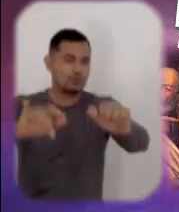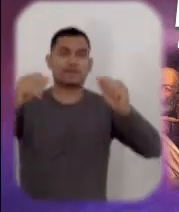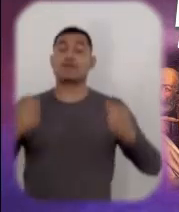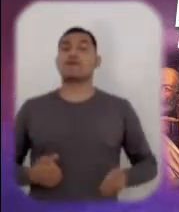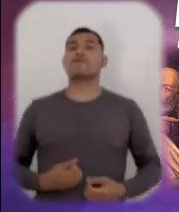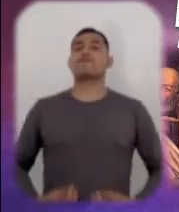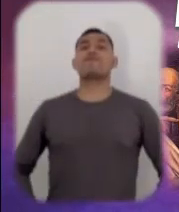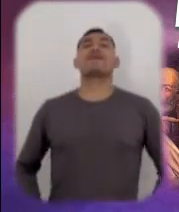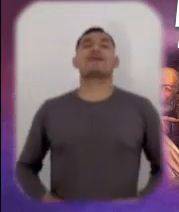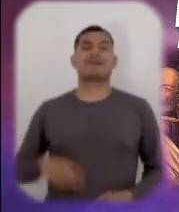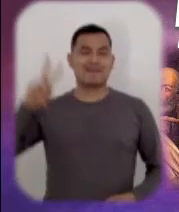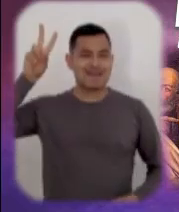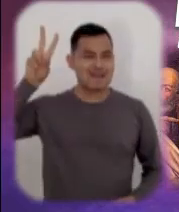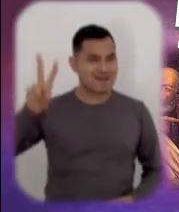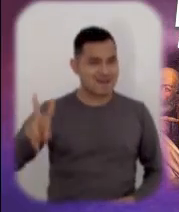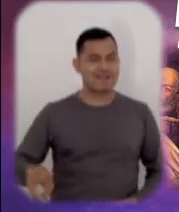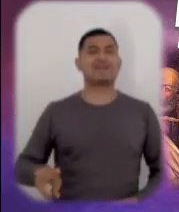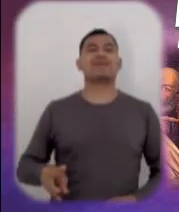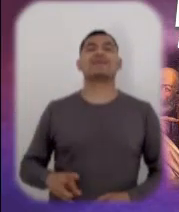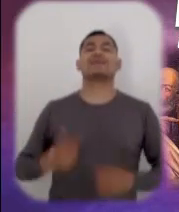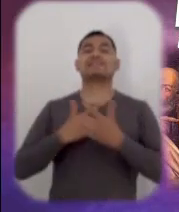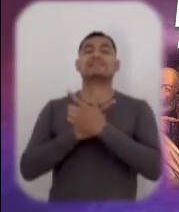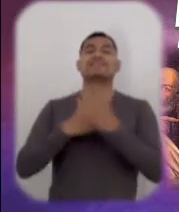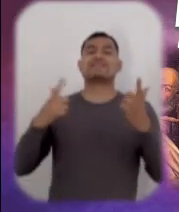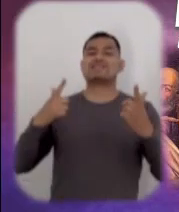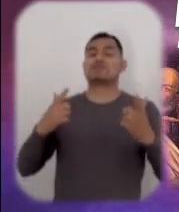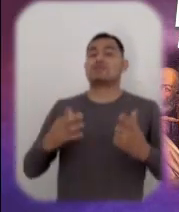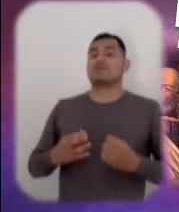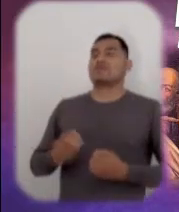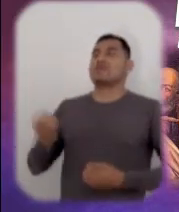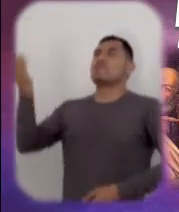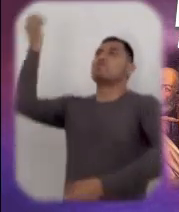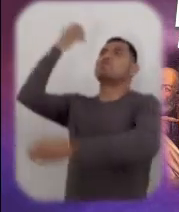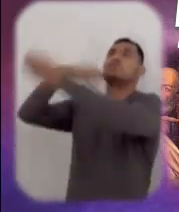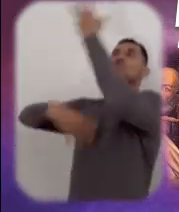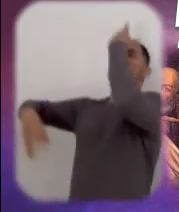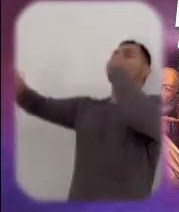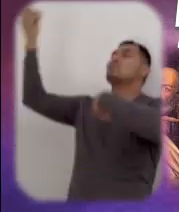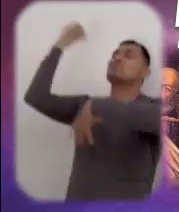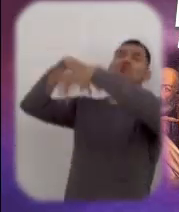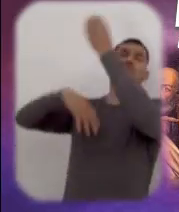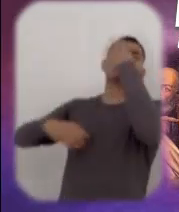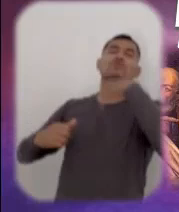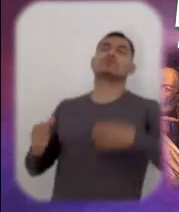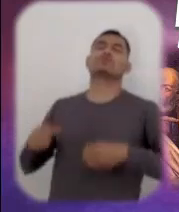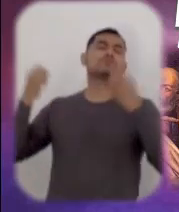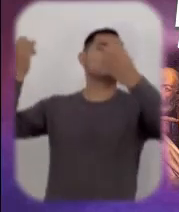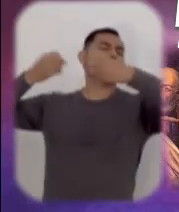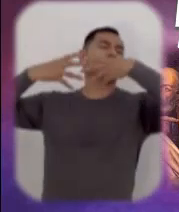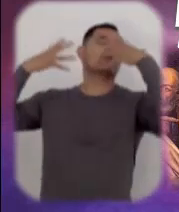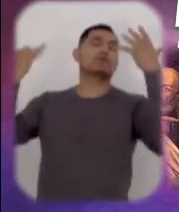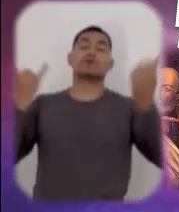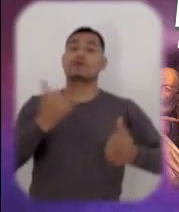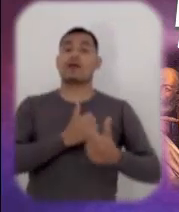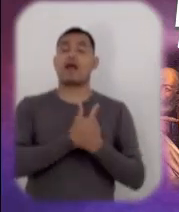esa bendición. No ofrece esclavitud, sino verdadera libertad para disfrutar de los dones de un